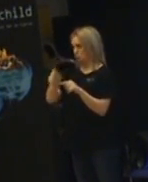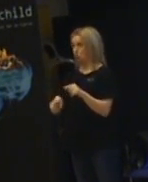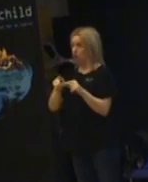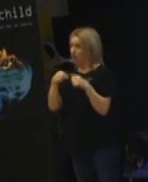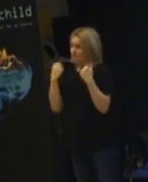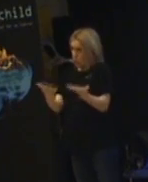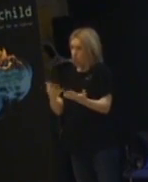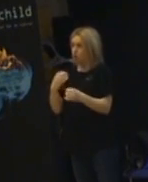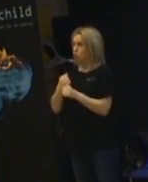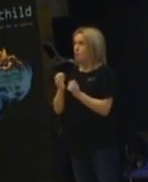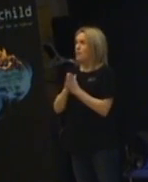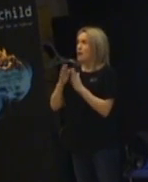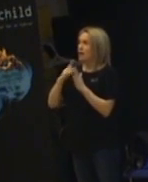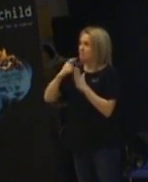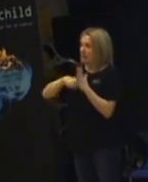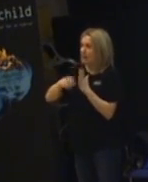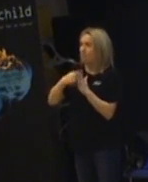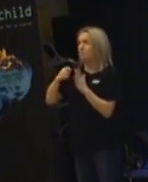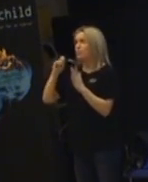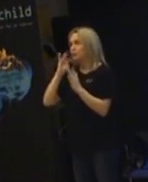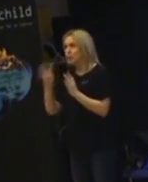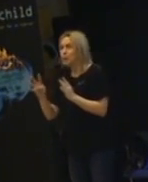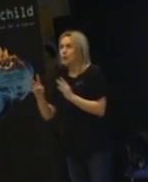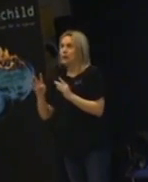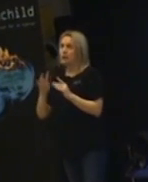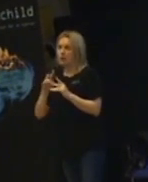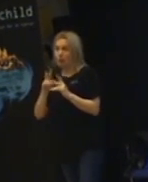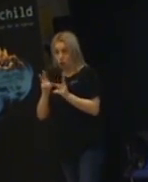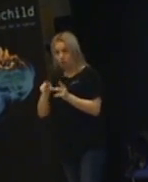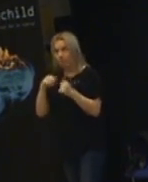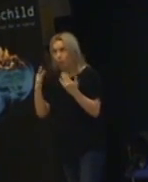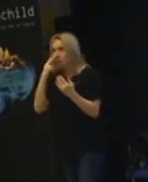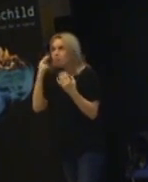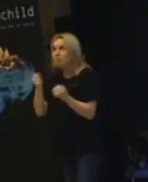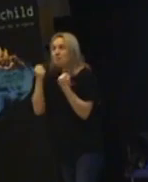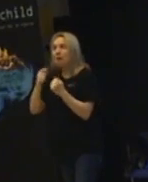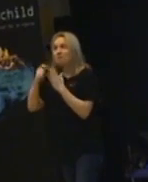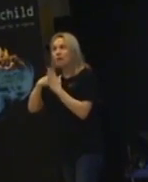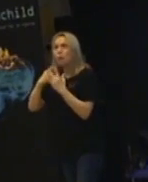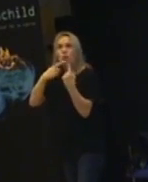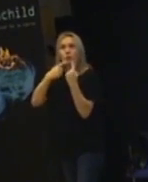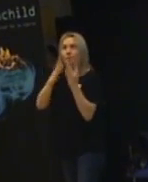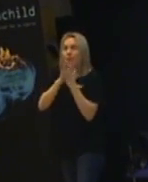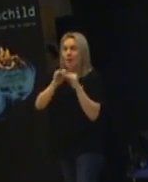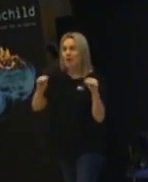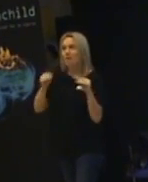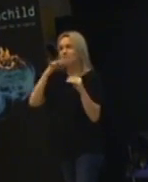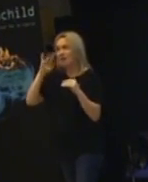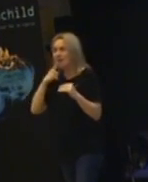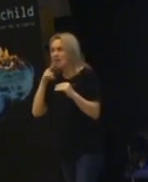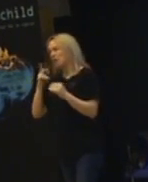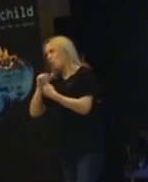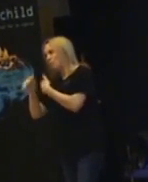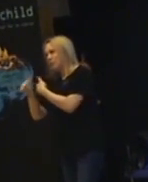film. Att jobba med ljud. Att jobba med att också få titta på film. Att få diskutera film med lärare och föräldrar eller